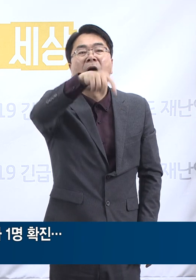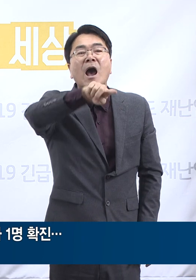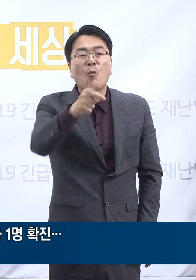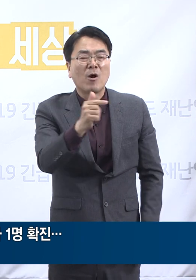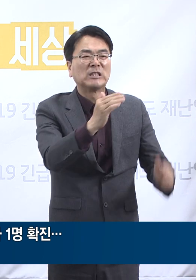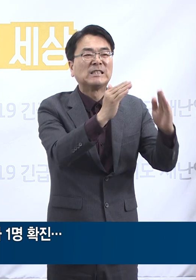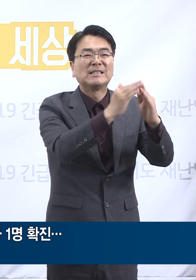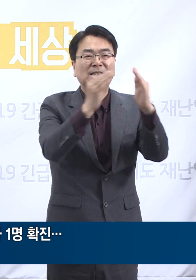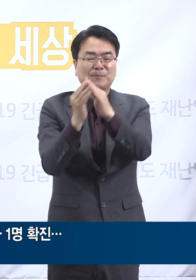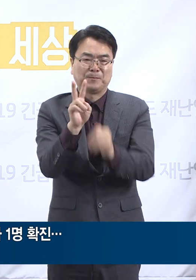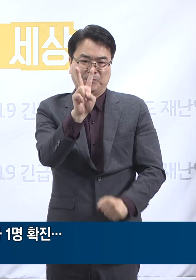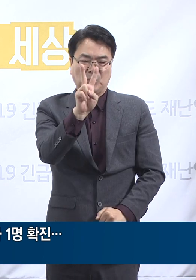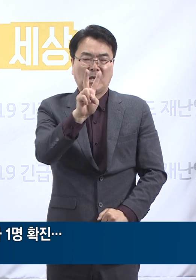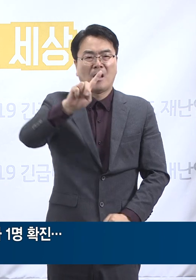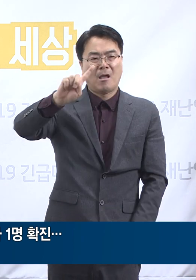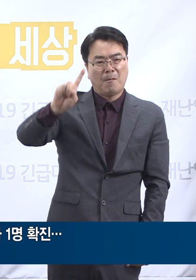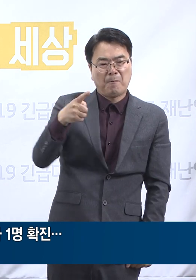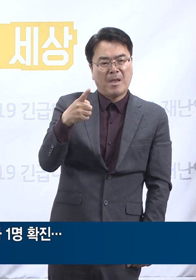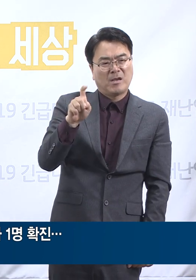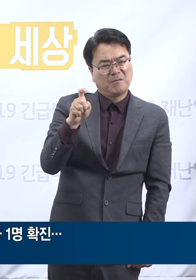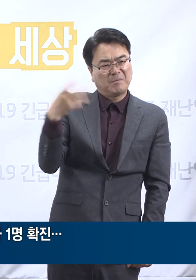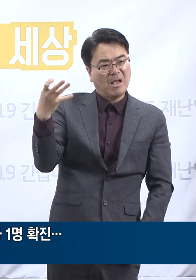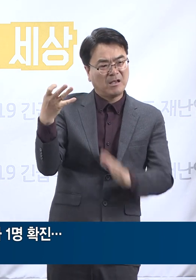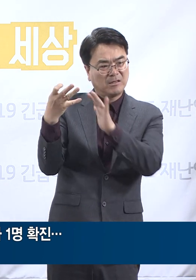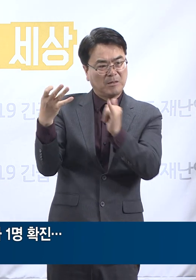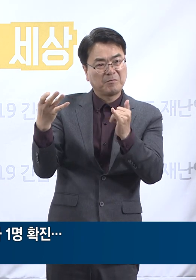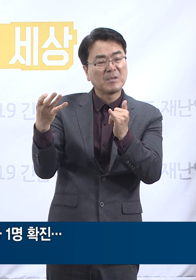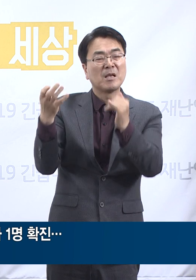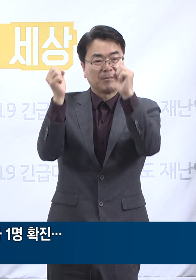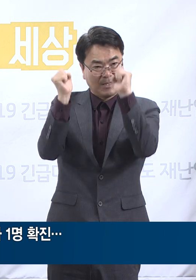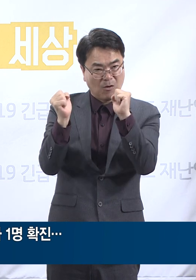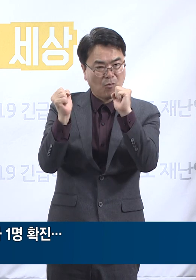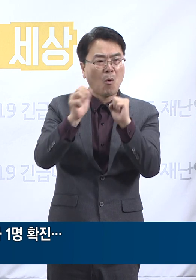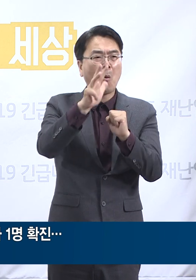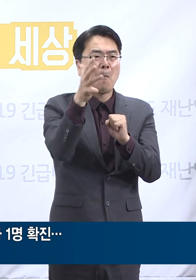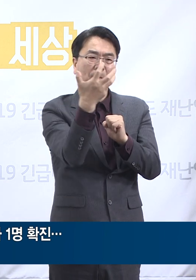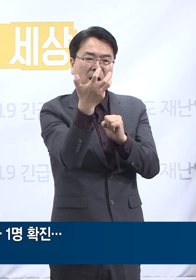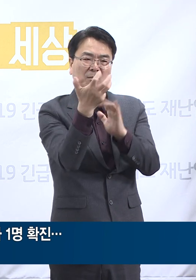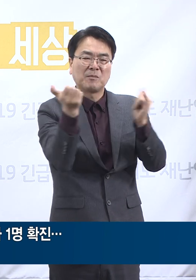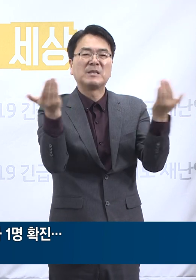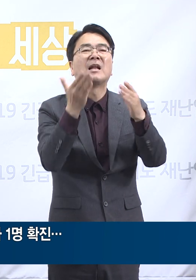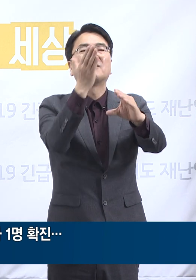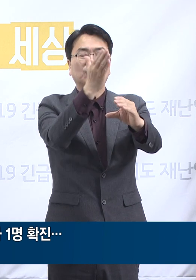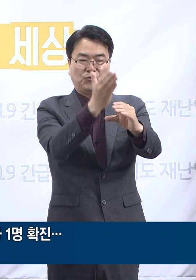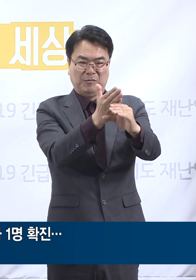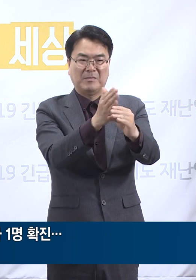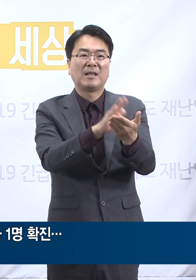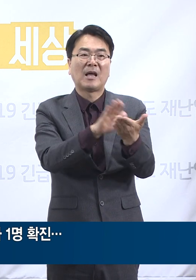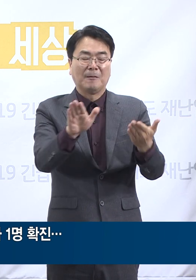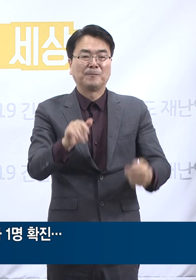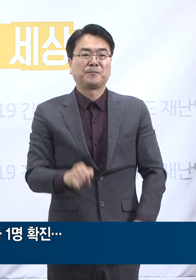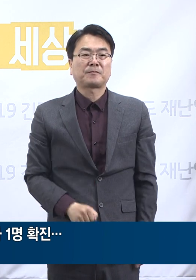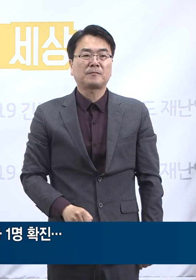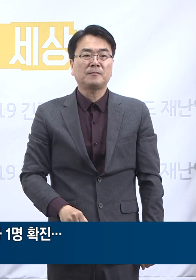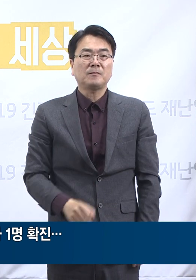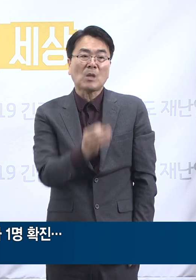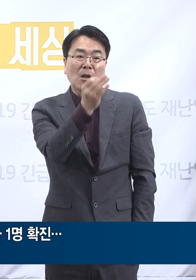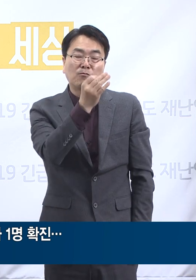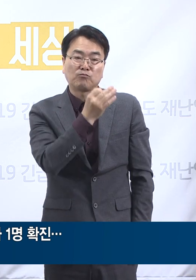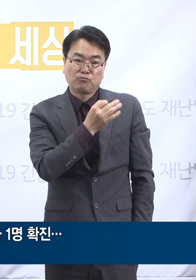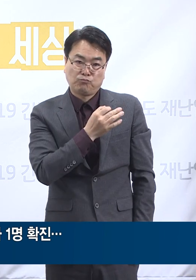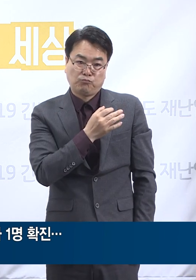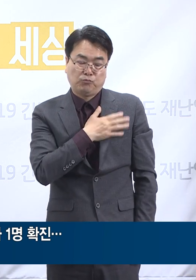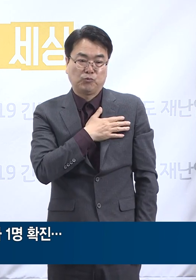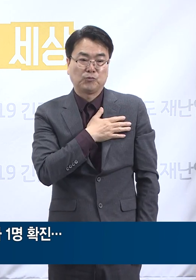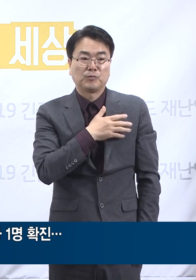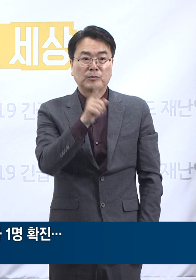114명이 입소 중이며 종사자는 총 82명입니다. 다음은 부천 중동 유베이스 콜센터